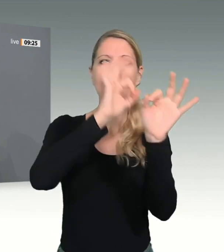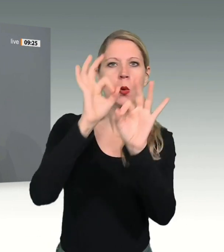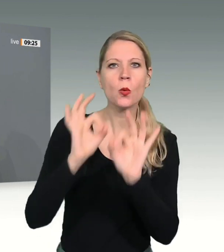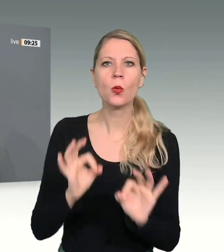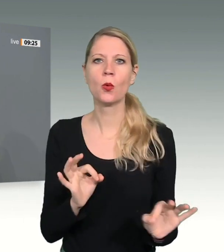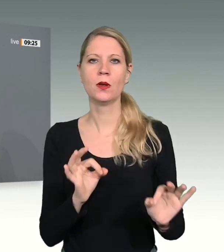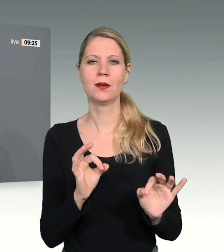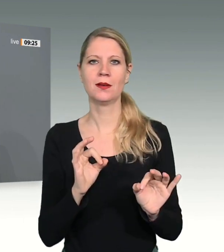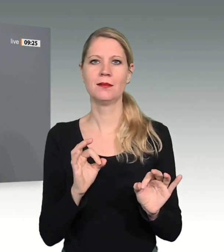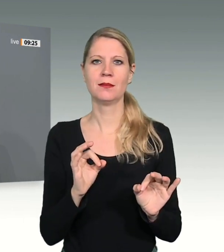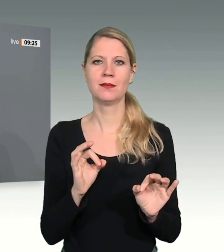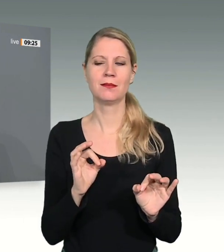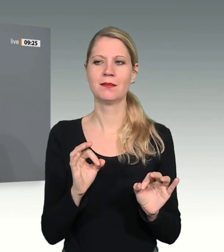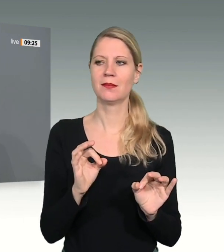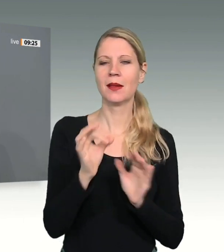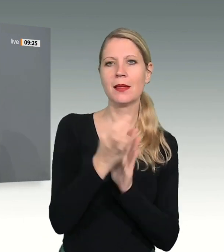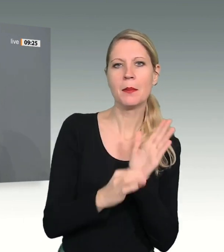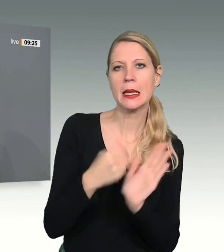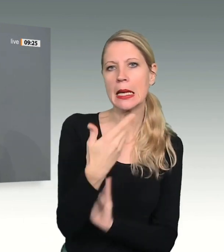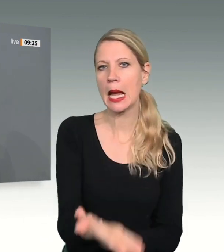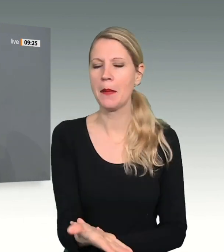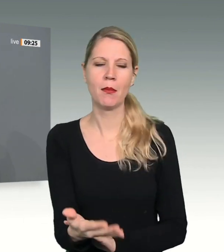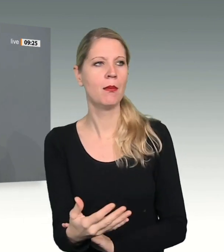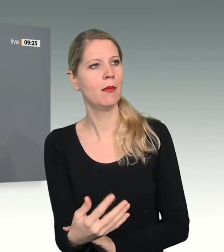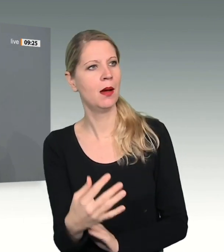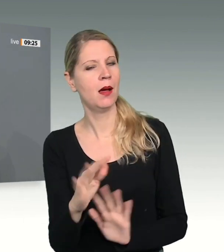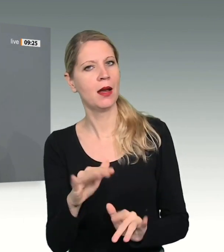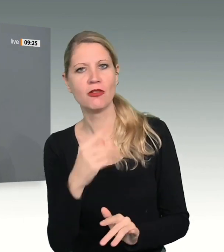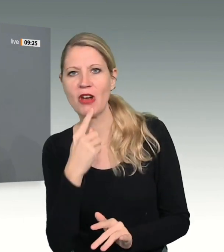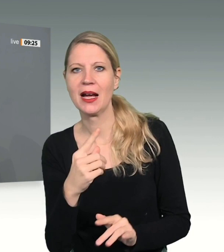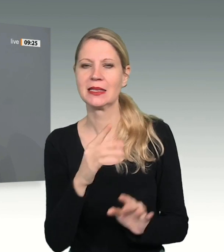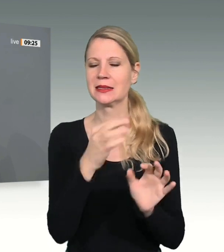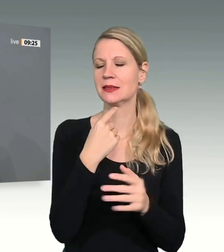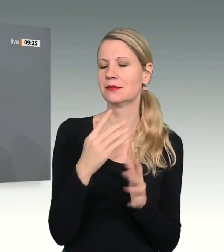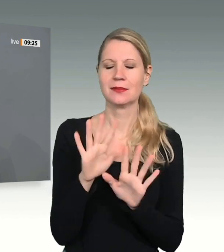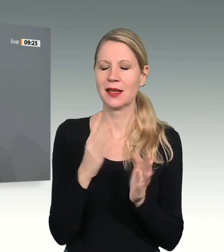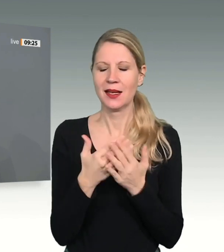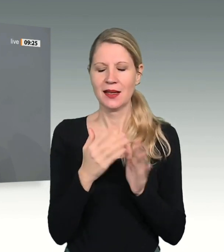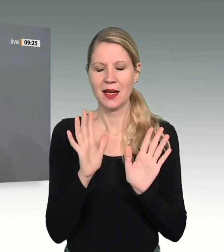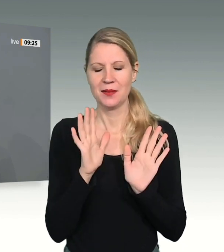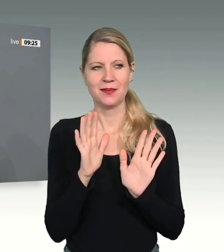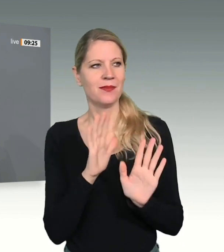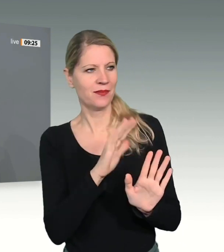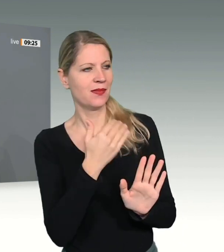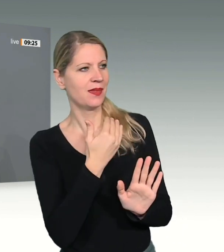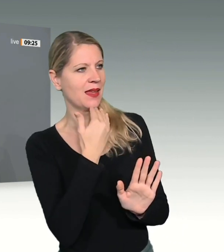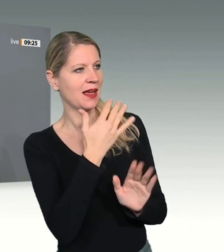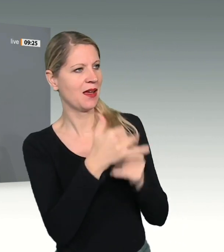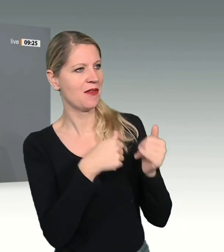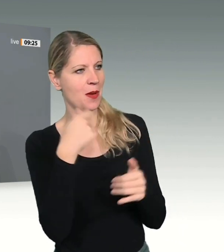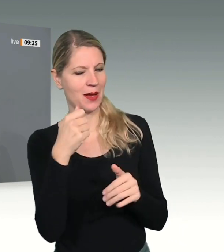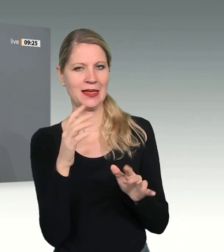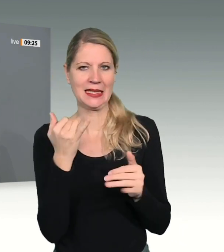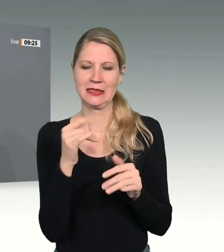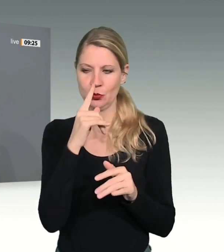Sonderrolle vorgenommen. Deshalb will ich Ihr freundliches Angebot, Frau Präsidentin, heute einige Worte, was in diesen 50 Jahren